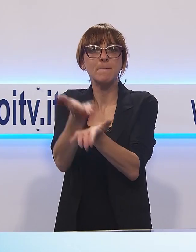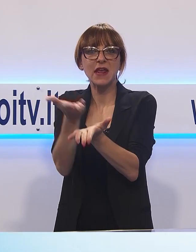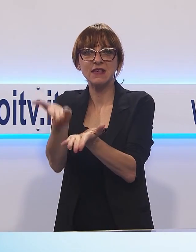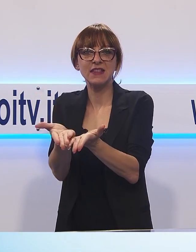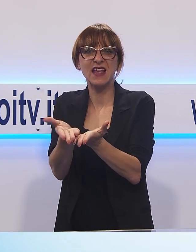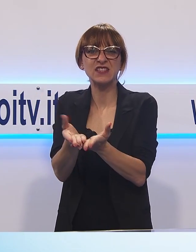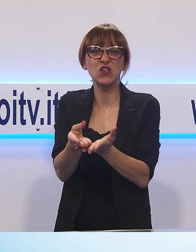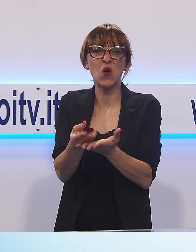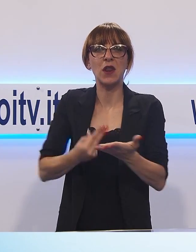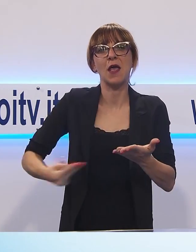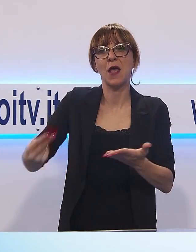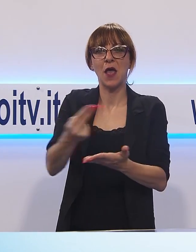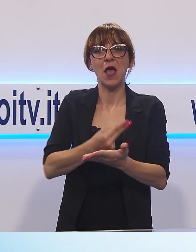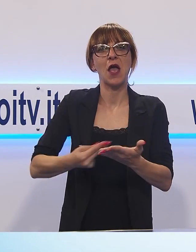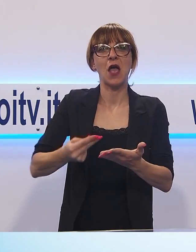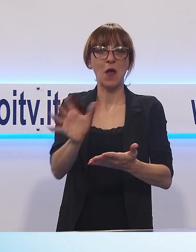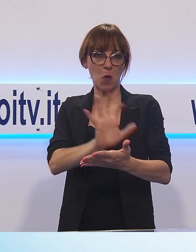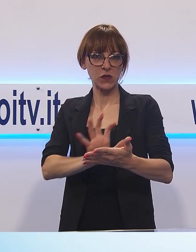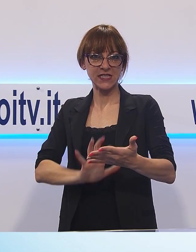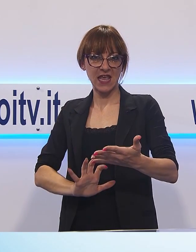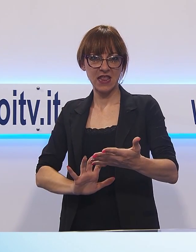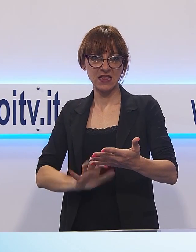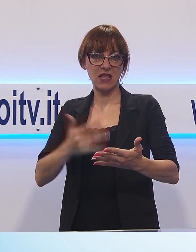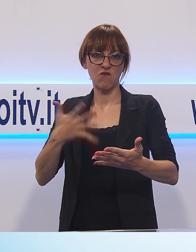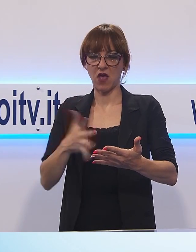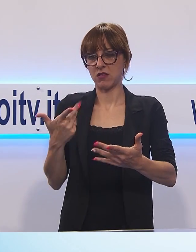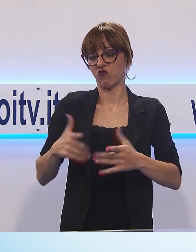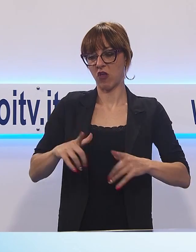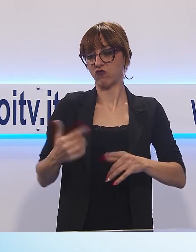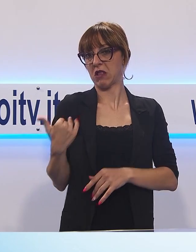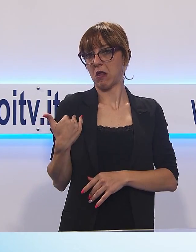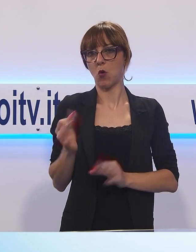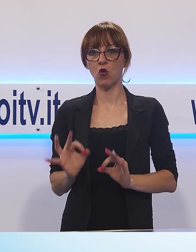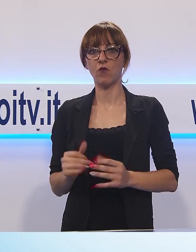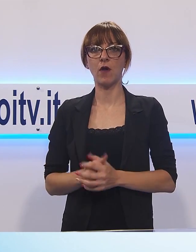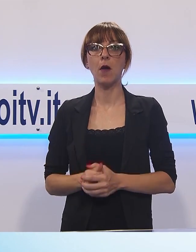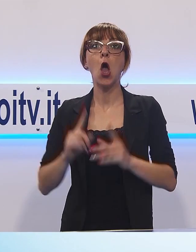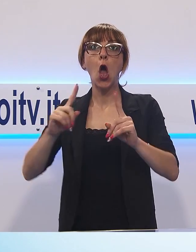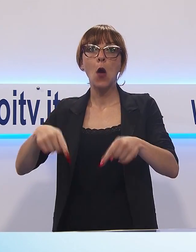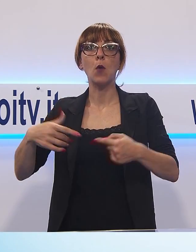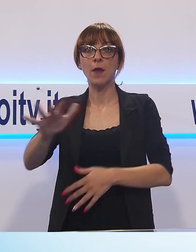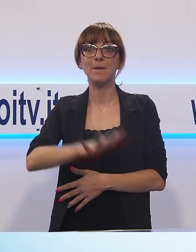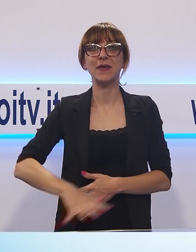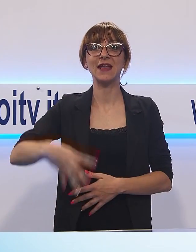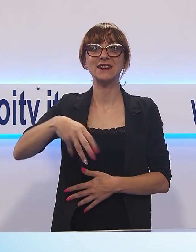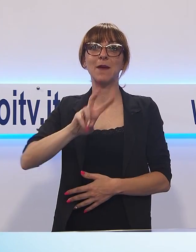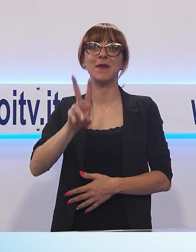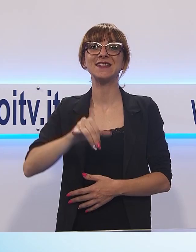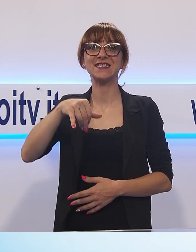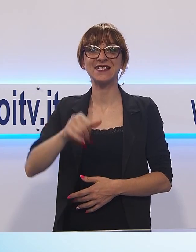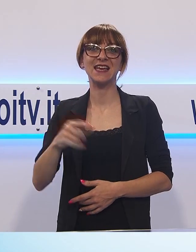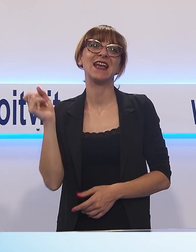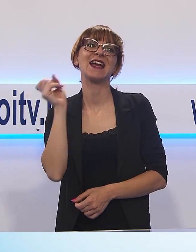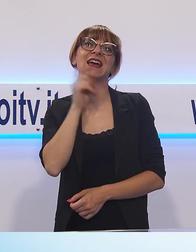Cittadella e poi avremo in piazza Mazzini, ovviamente tutto gratuito, un concerto